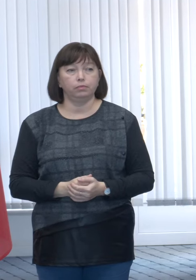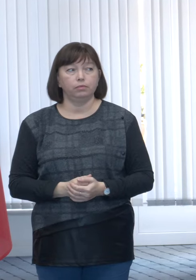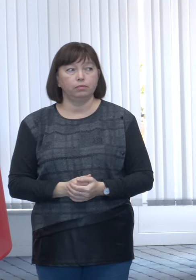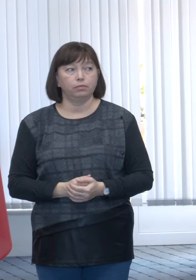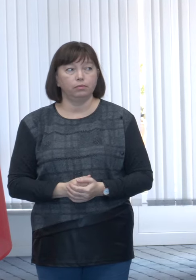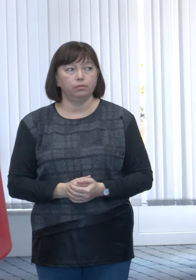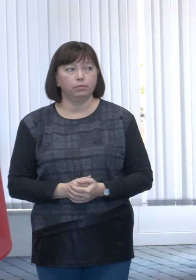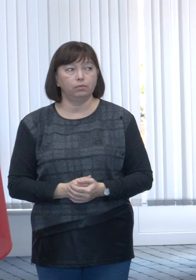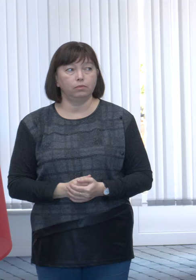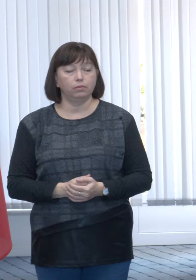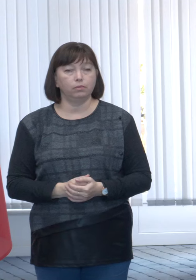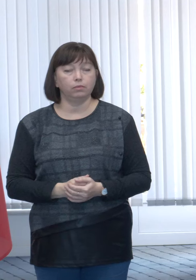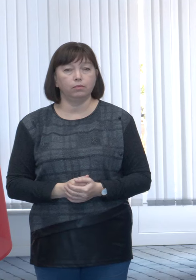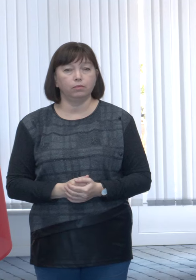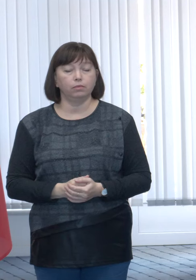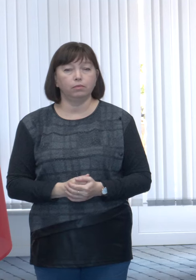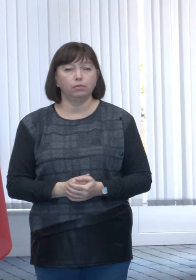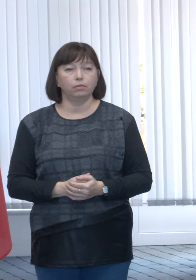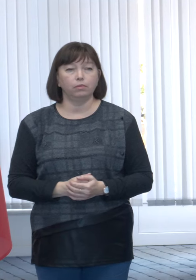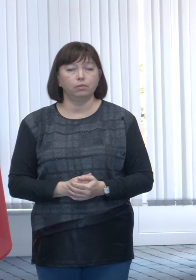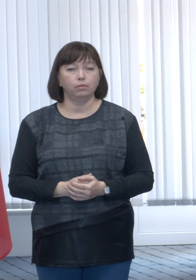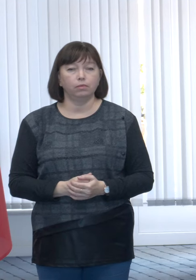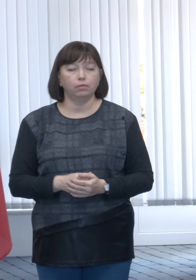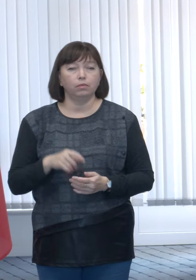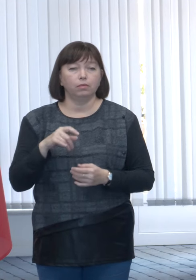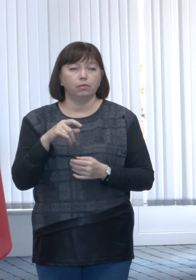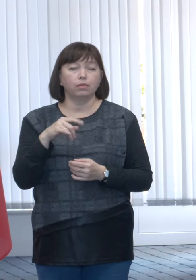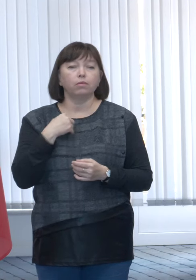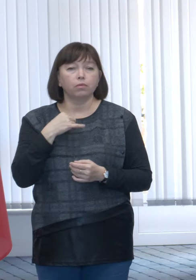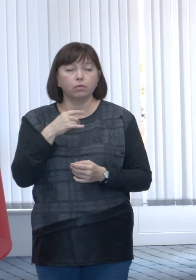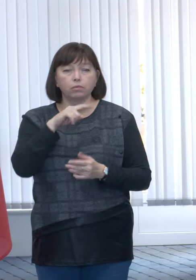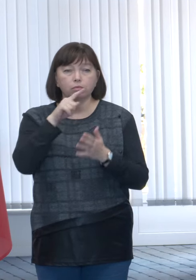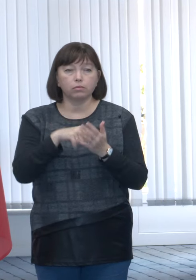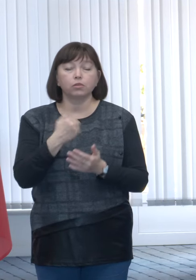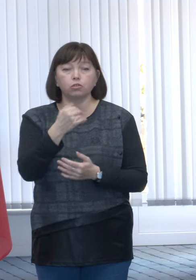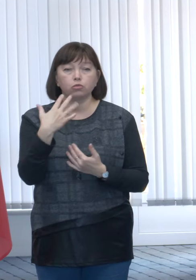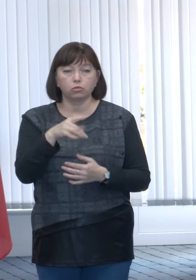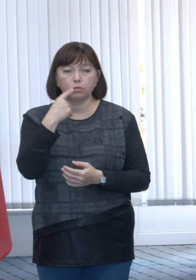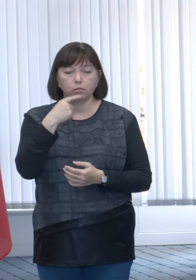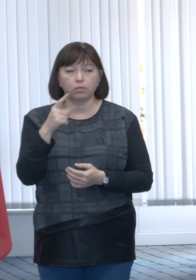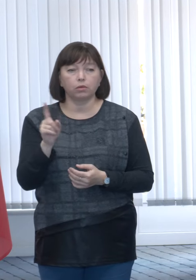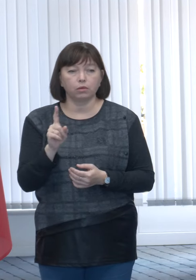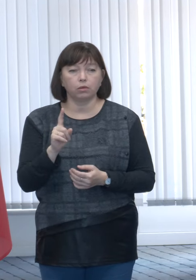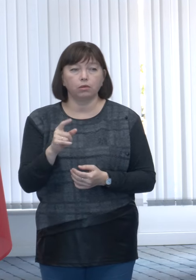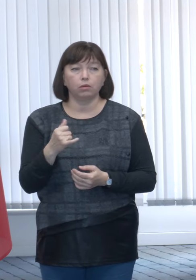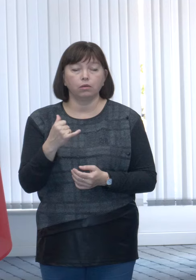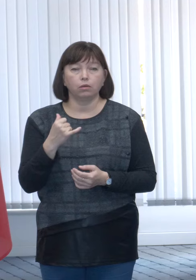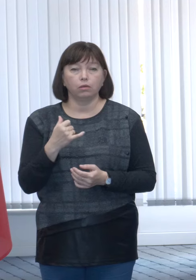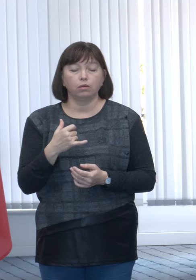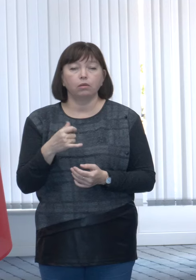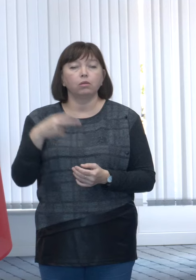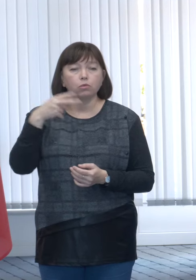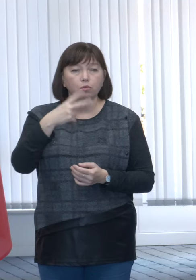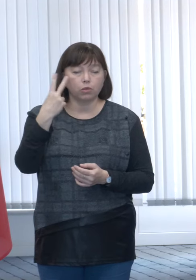Bună ziua, mă mulțumesc de muniție, postul de privindul antive, vreau să precizez, vreau să deja funcționat pentru că avem să învejești și în